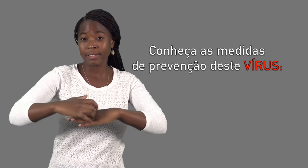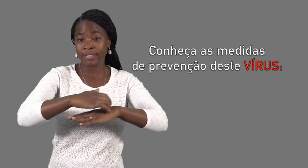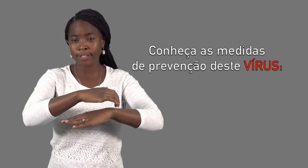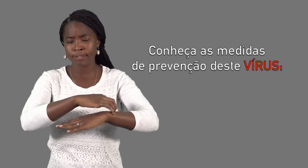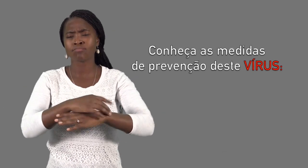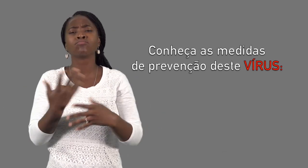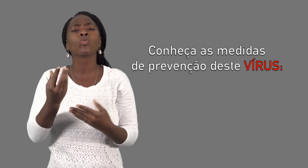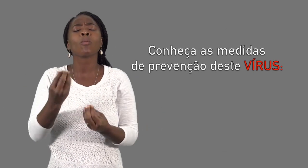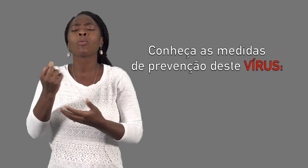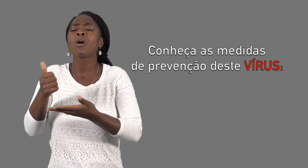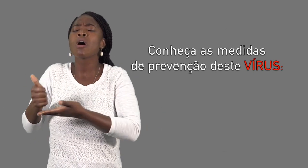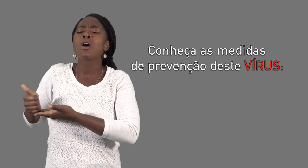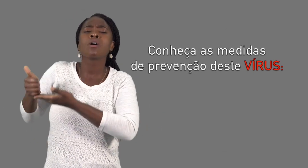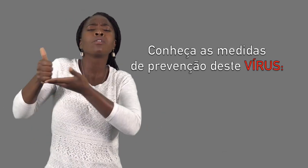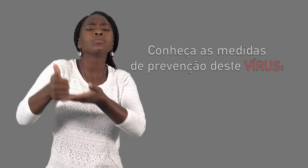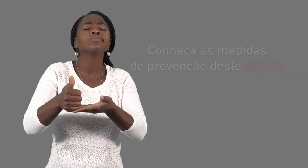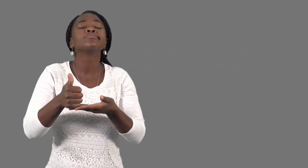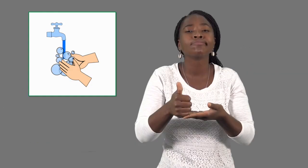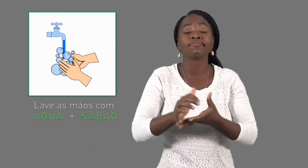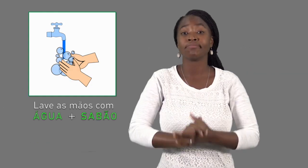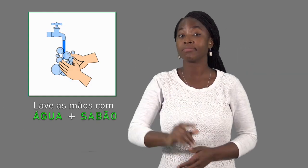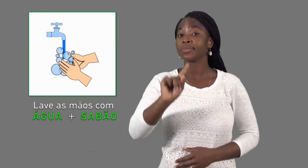Primeiro apoio. Primeira regra.